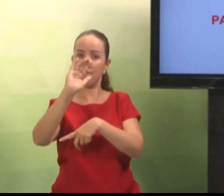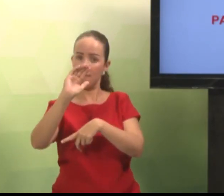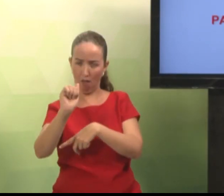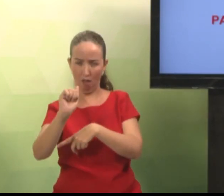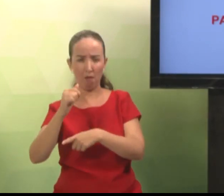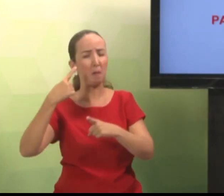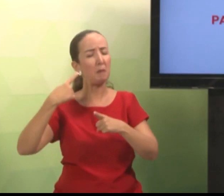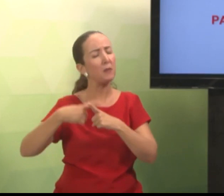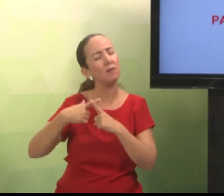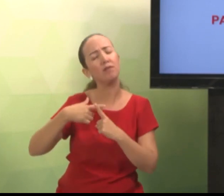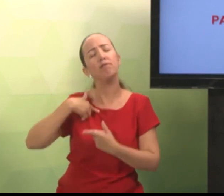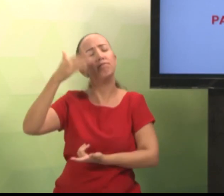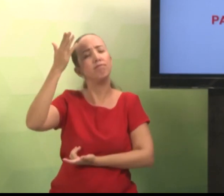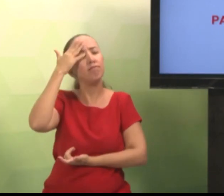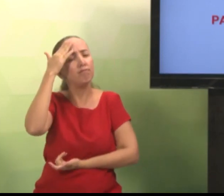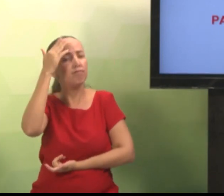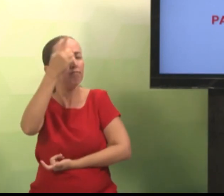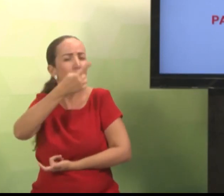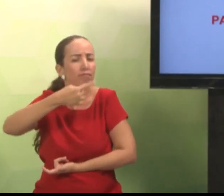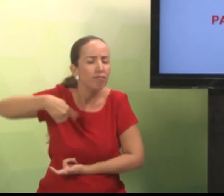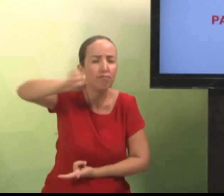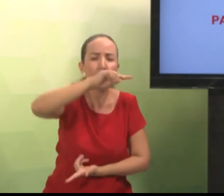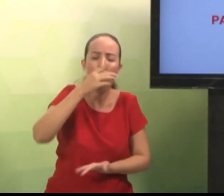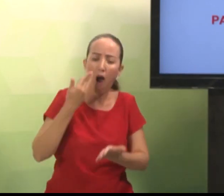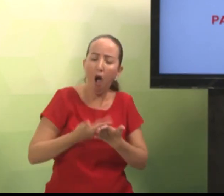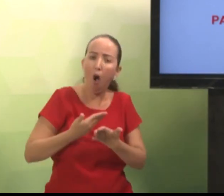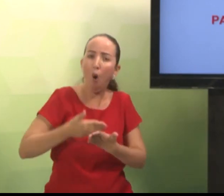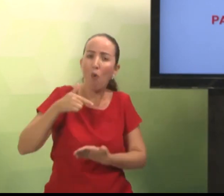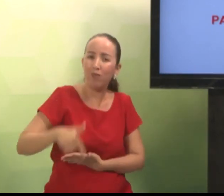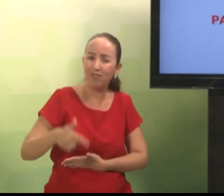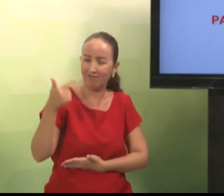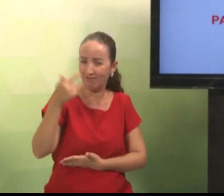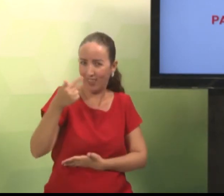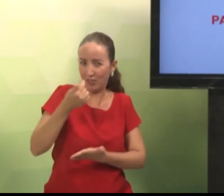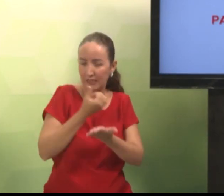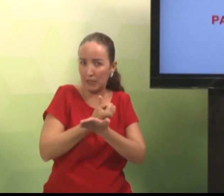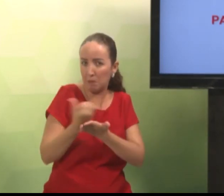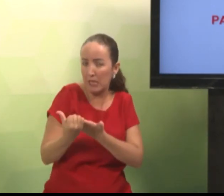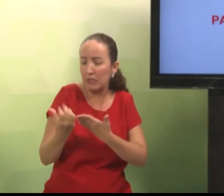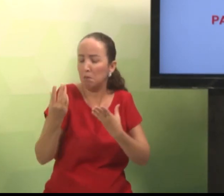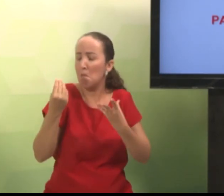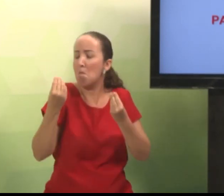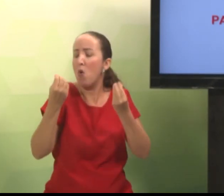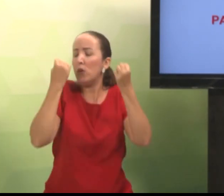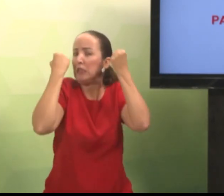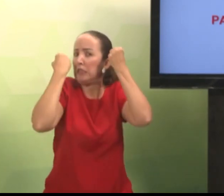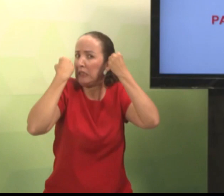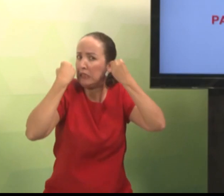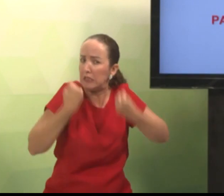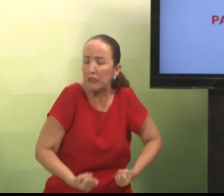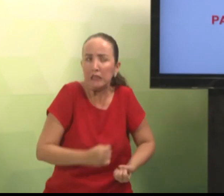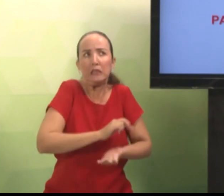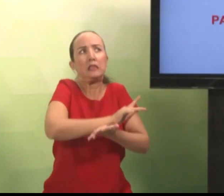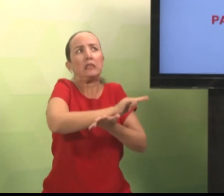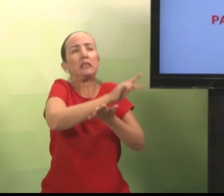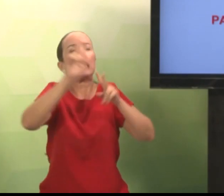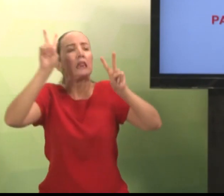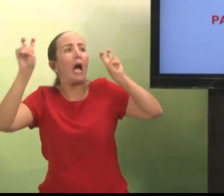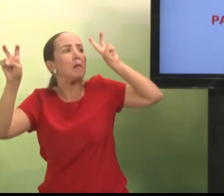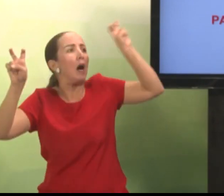vocês. Dou uma dica. Eu sei que vocês estão nesse semestre com bastante trabalho